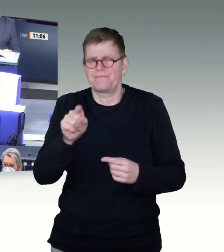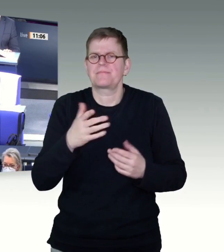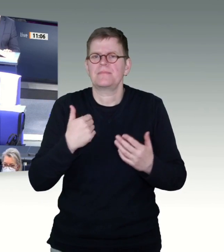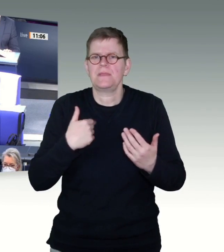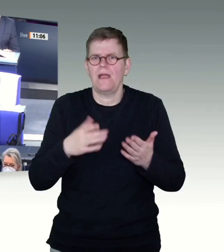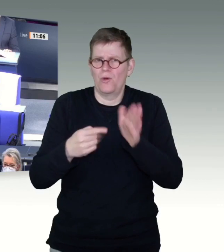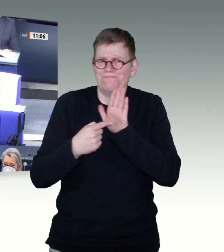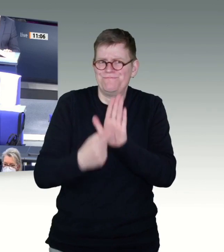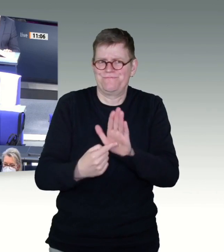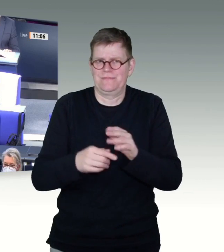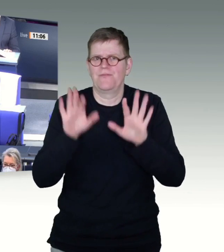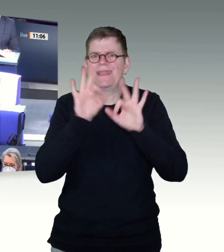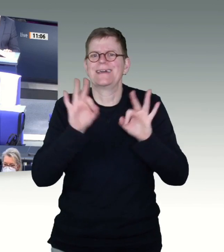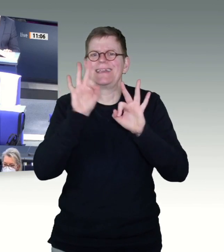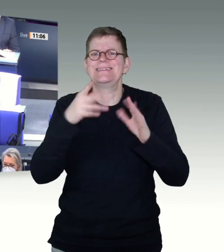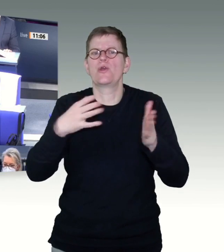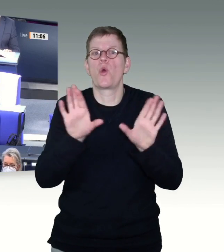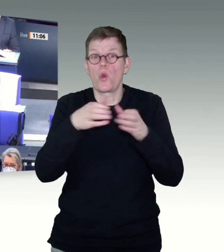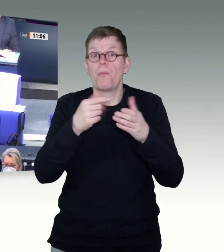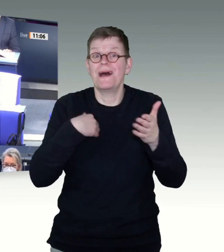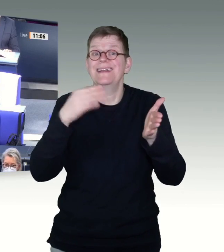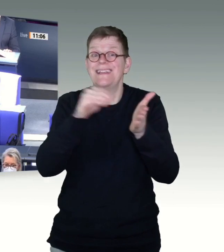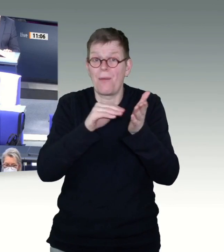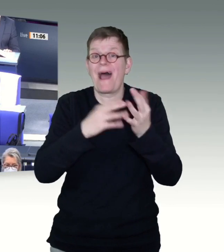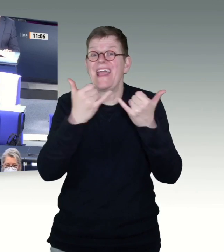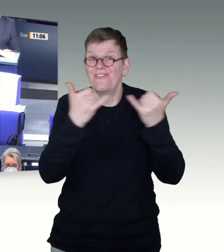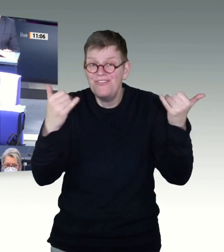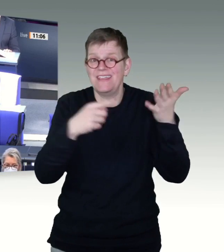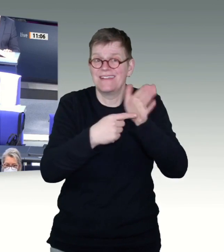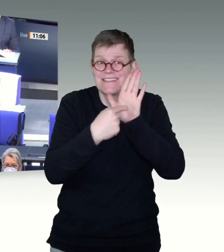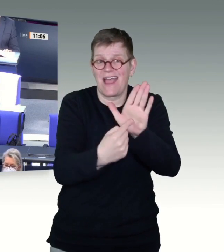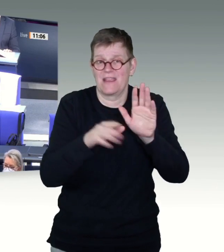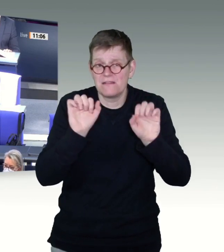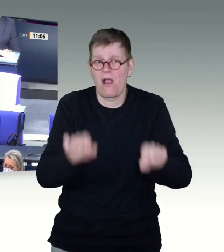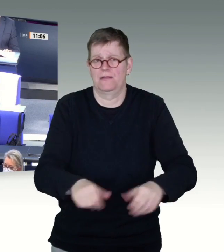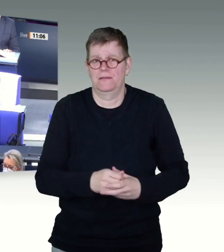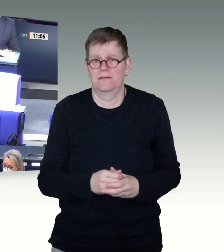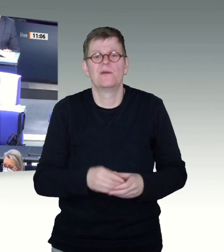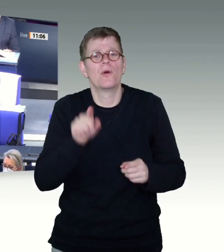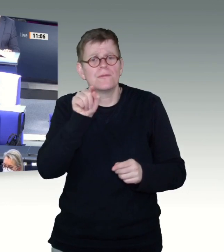wie sie das bekommen und wie sie sicherstellen durch eine Kampagne, dass diese Gruppen tatsächlich